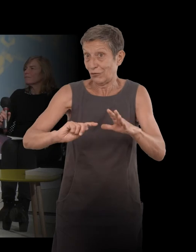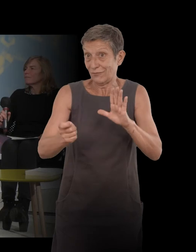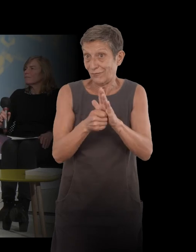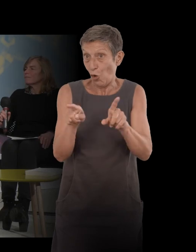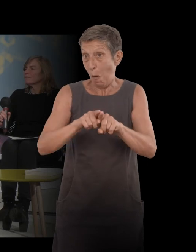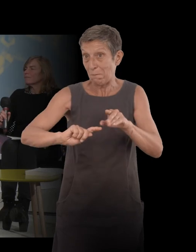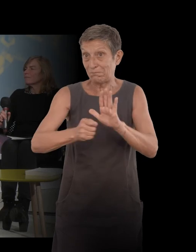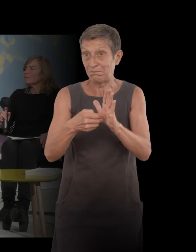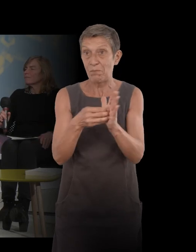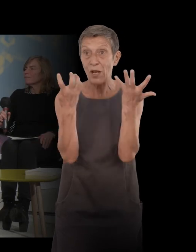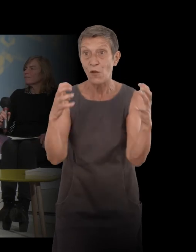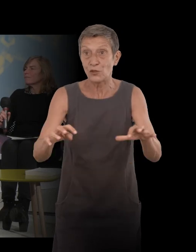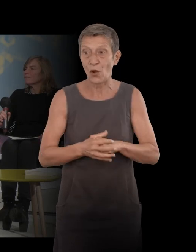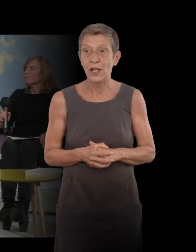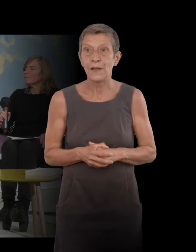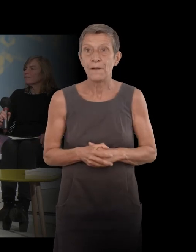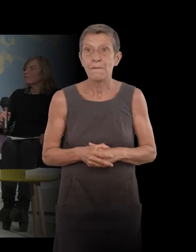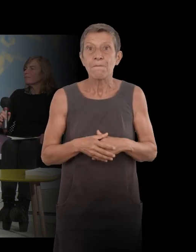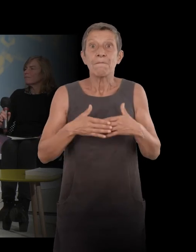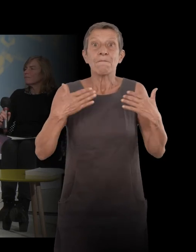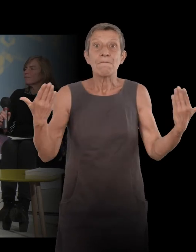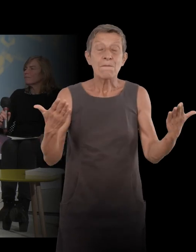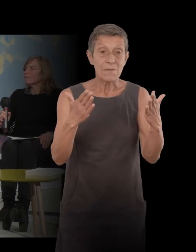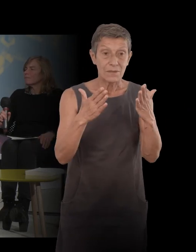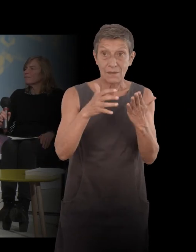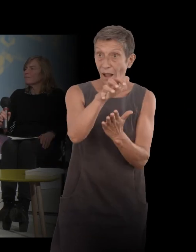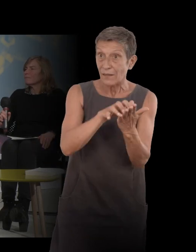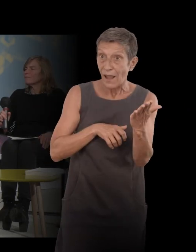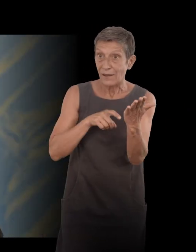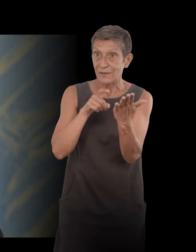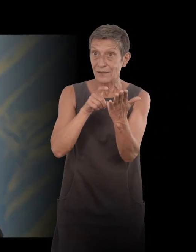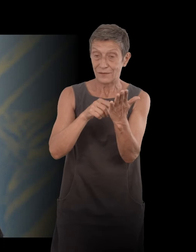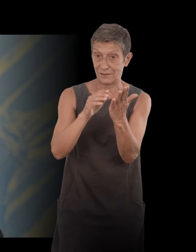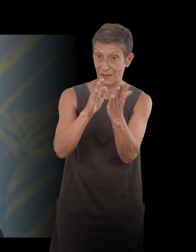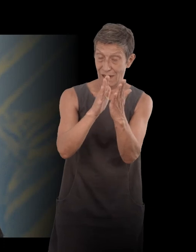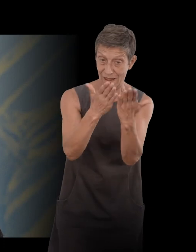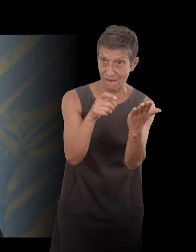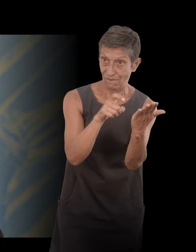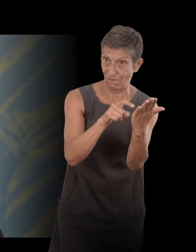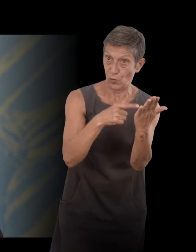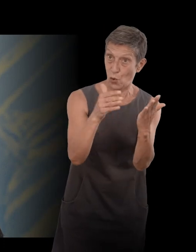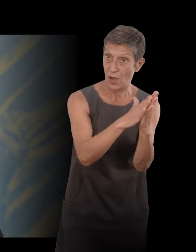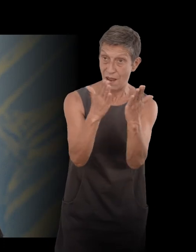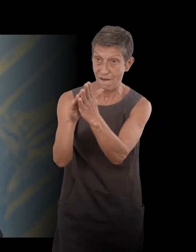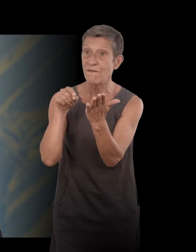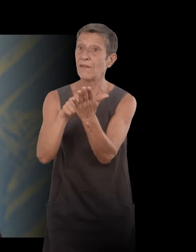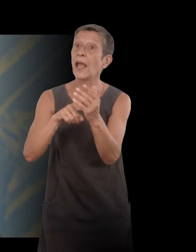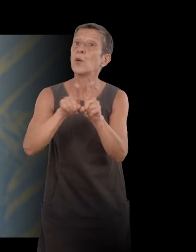Et c'est... C'est dans deux livres, ce texte, et dans le film que j'ai fait, qui s'appelle Le Viens d'avoir la nuit. Oui, sur votre